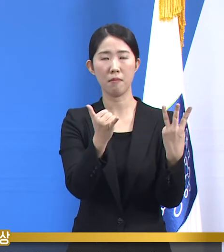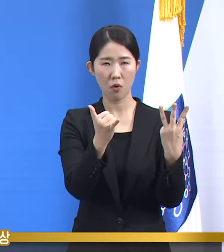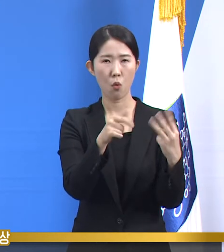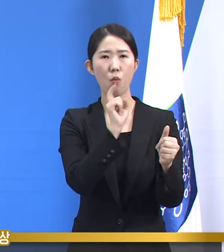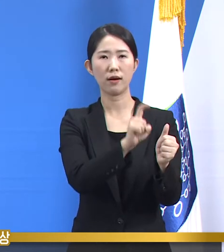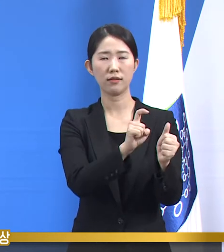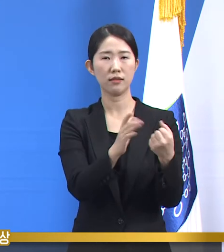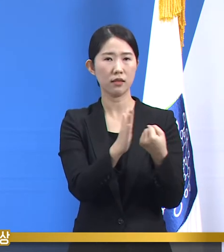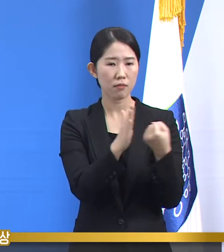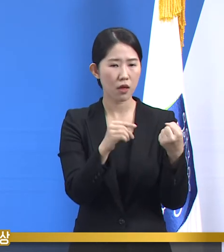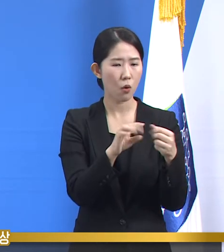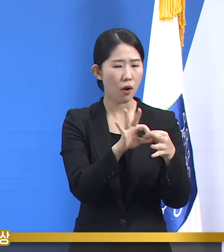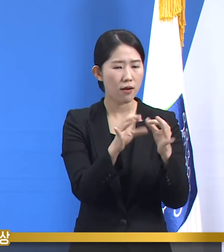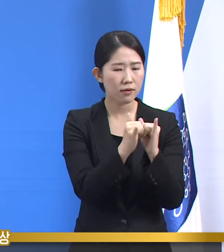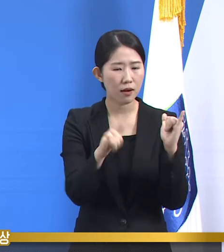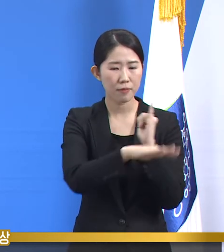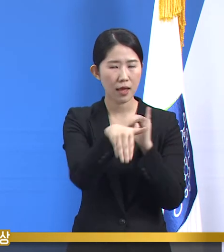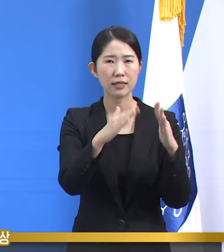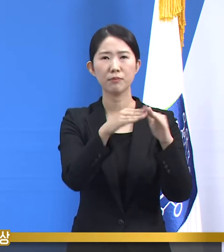조치하였습니다.